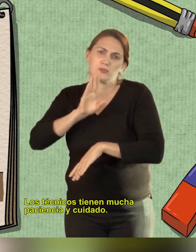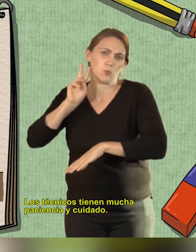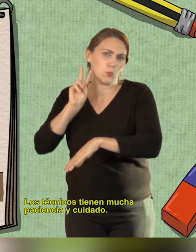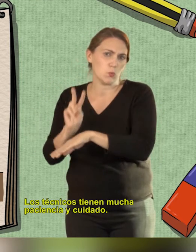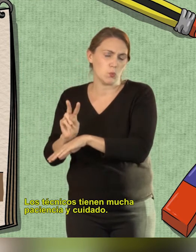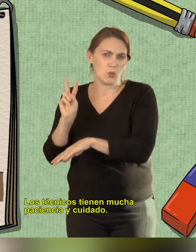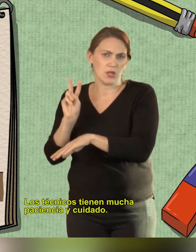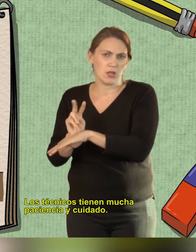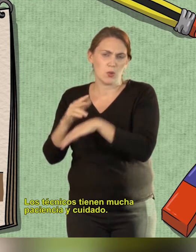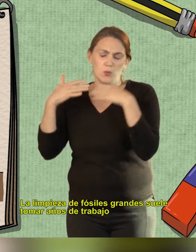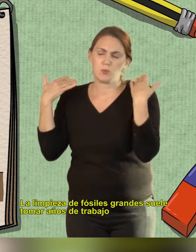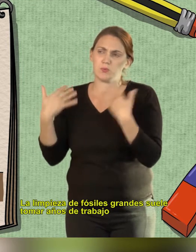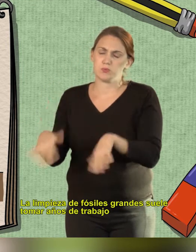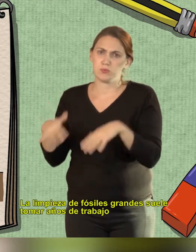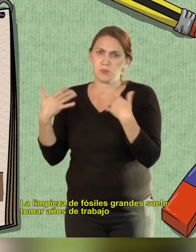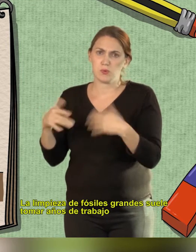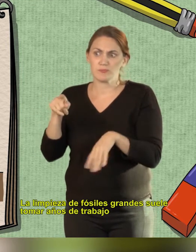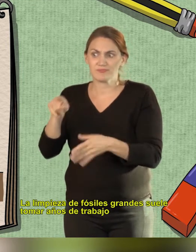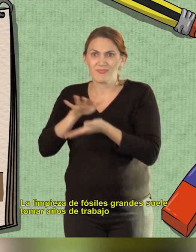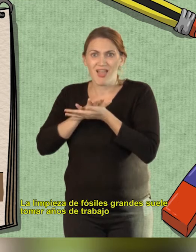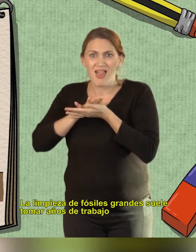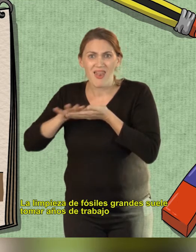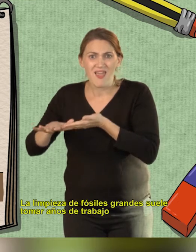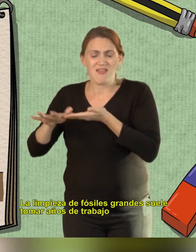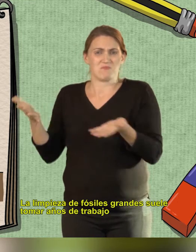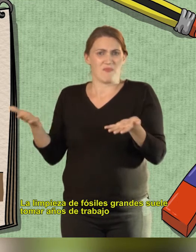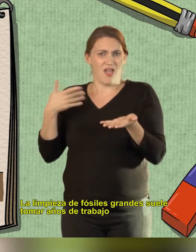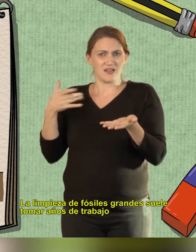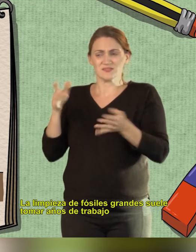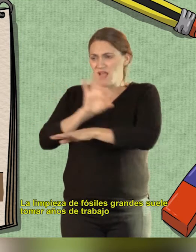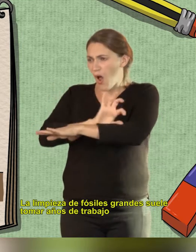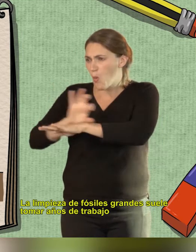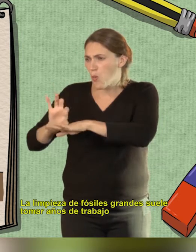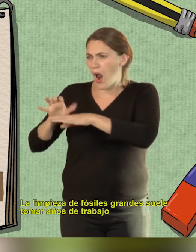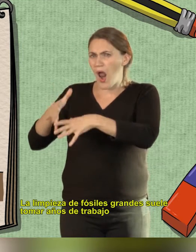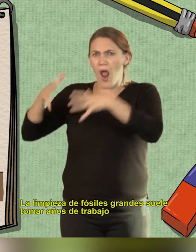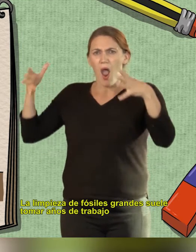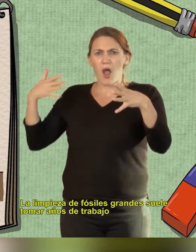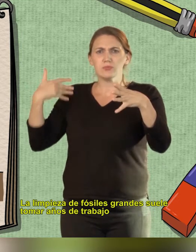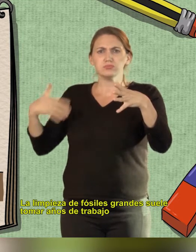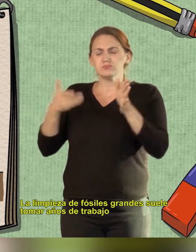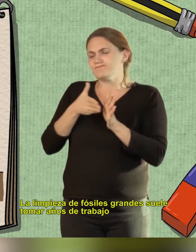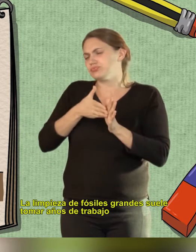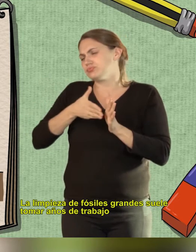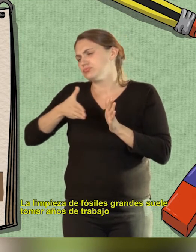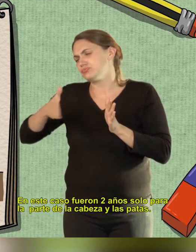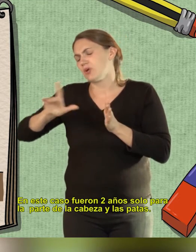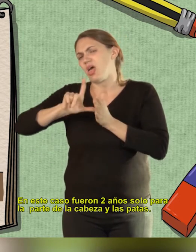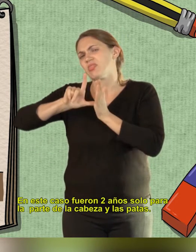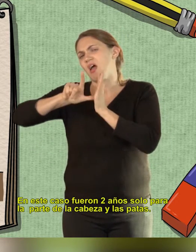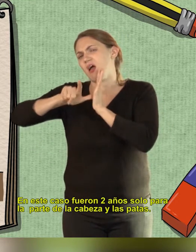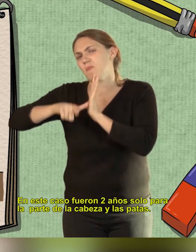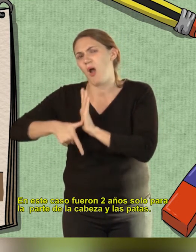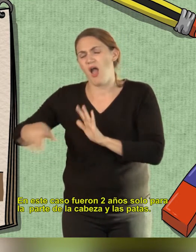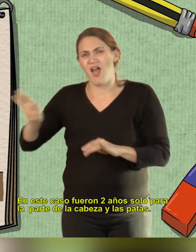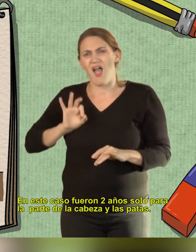bueno, nos hemos acoplado también a una productora que también trabaja muy seguido con ellos y